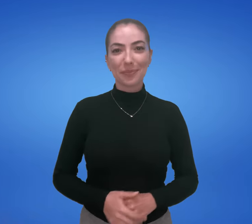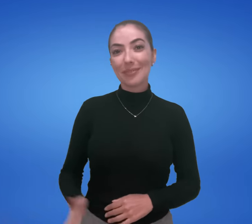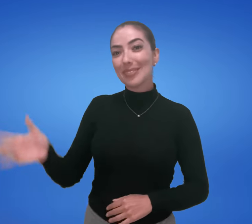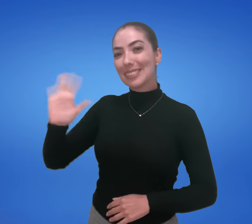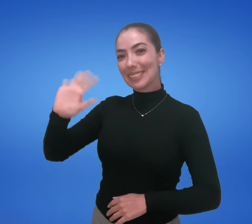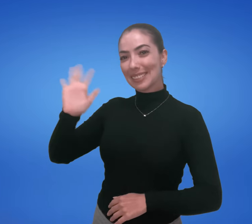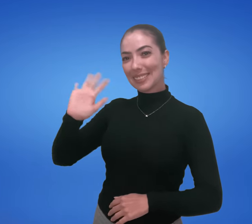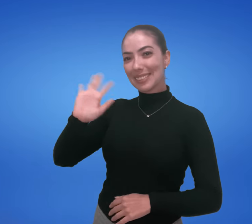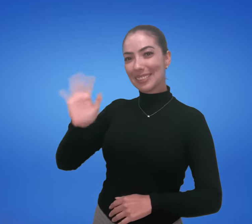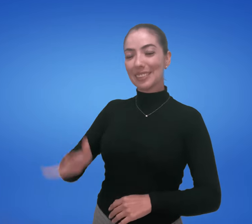vocês. Tchau! tchau!